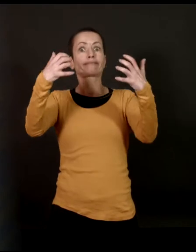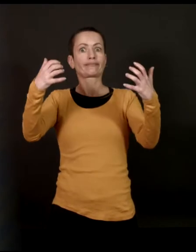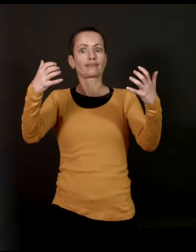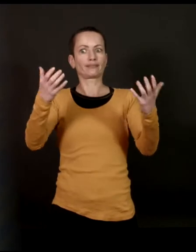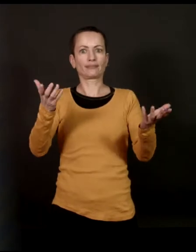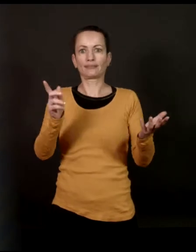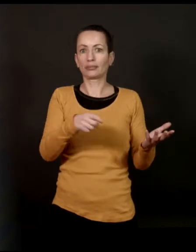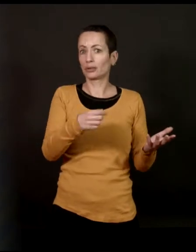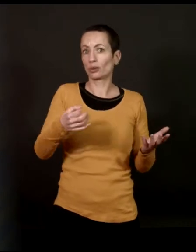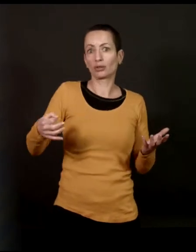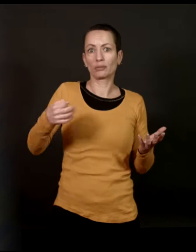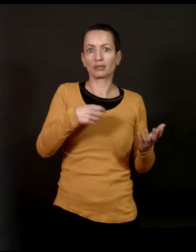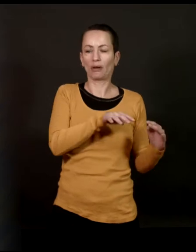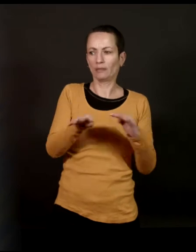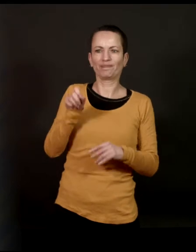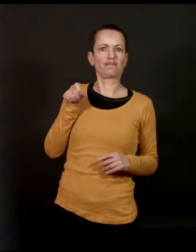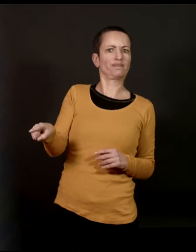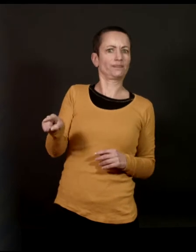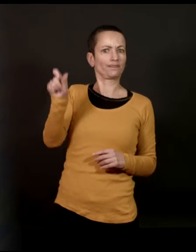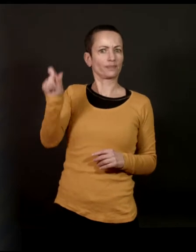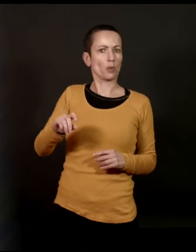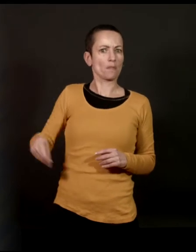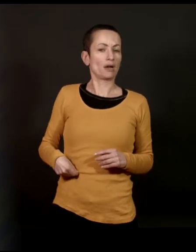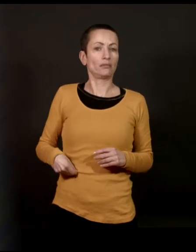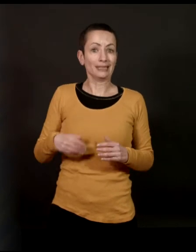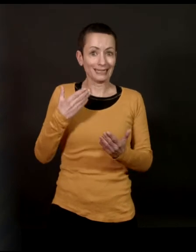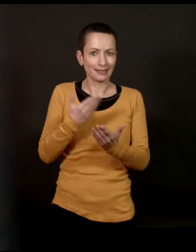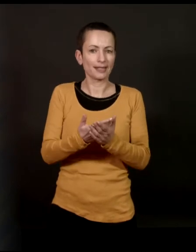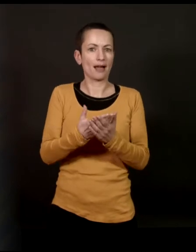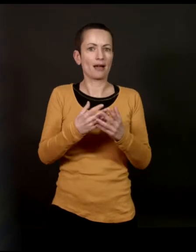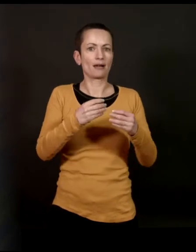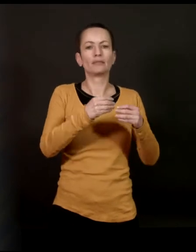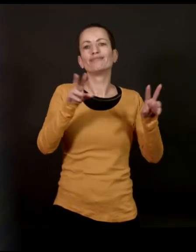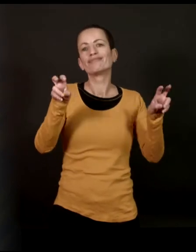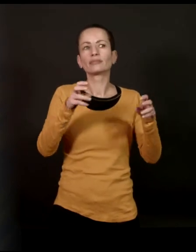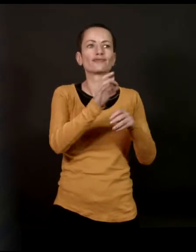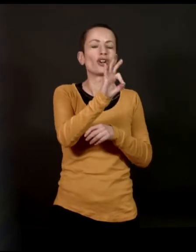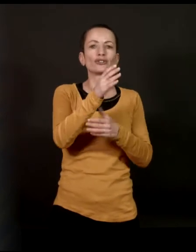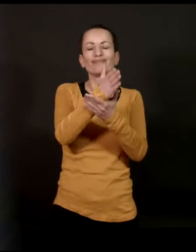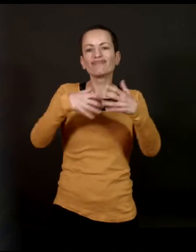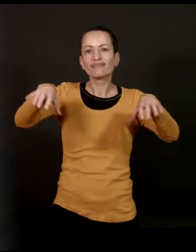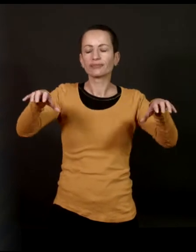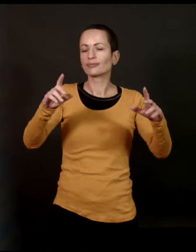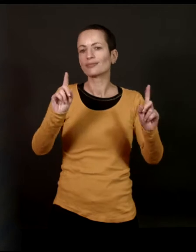etc., évidemment fait qu'il est désigné. Et c'est justement le croisement de ces deux mondes